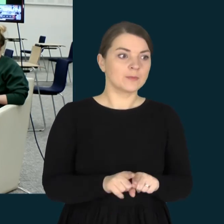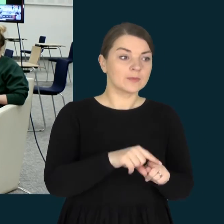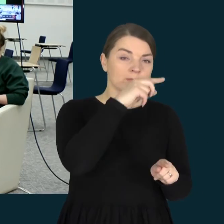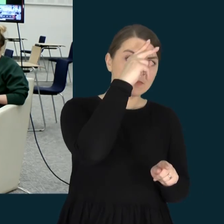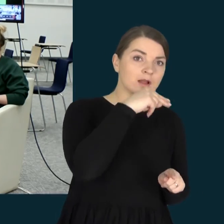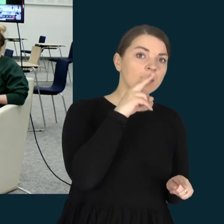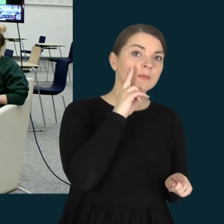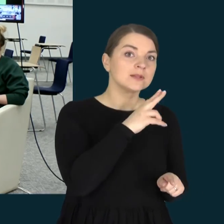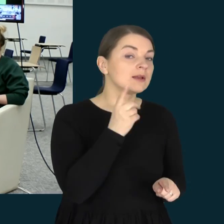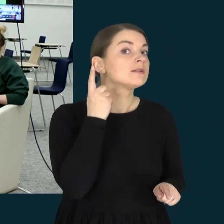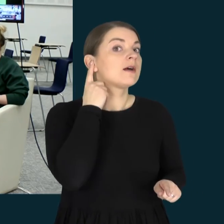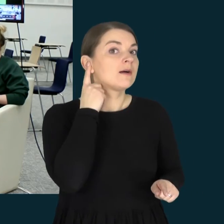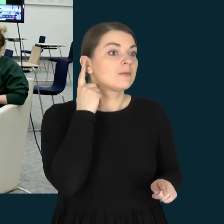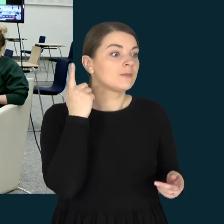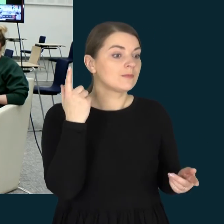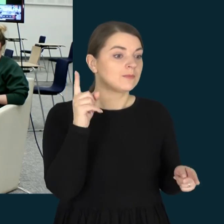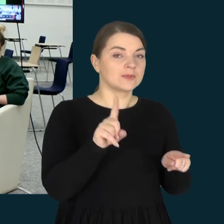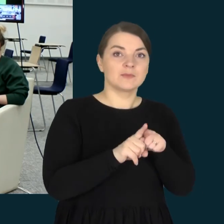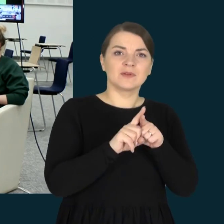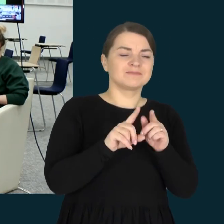tevams, bet šiaip,